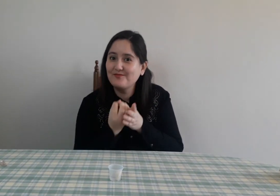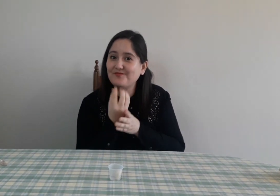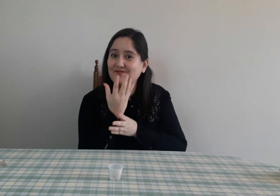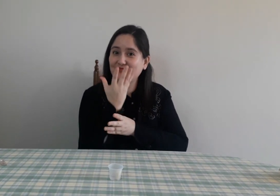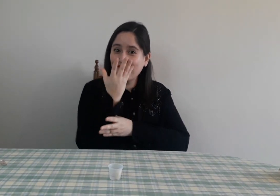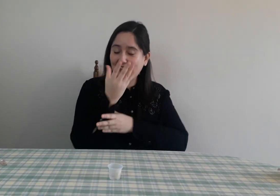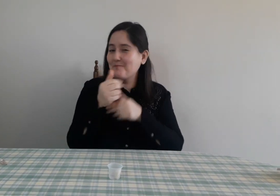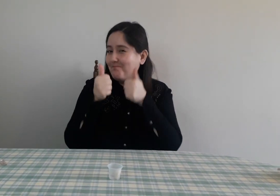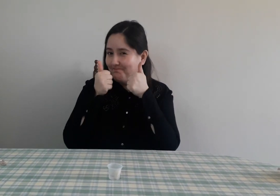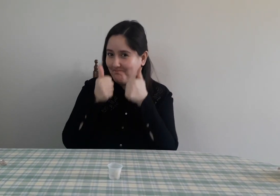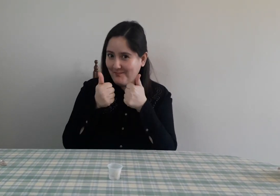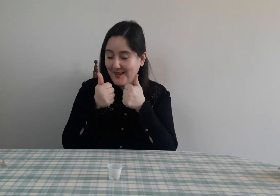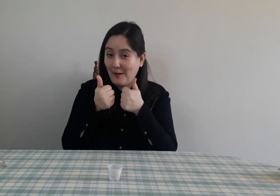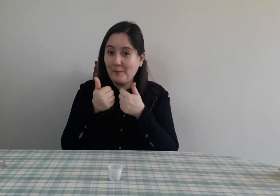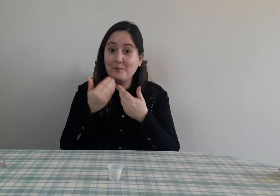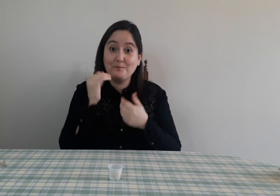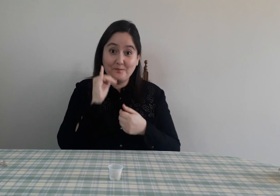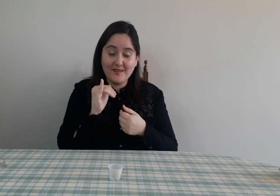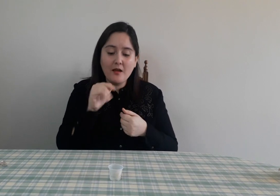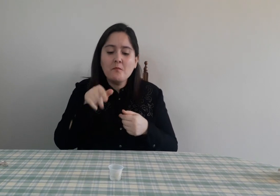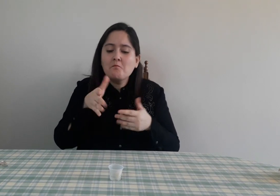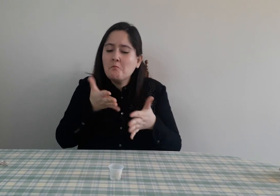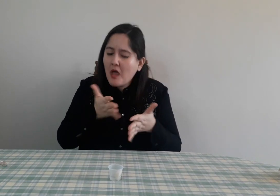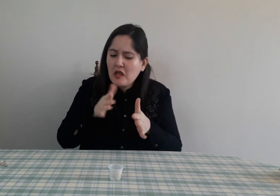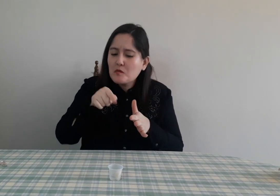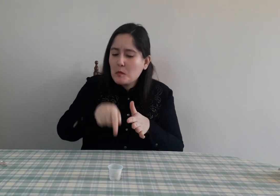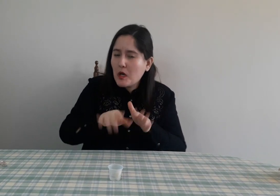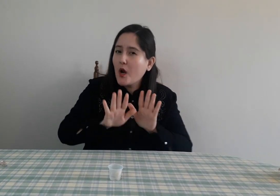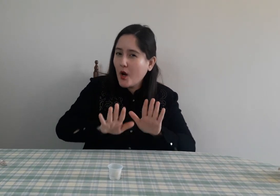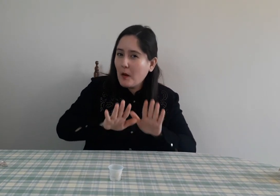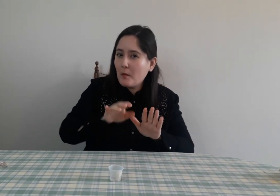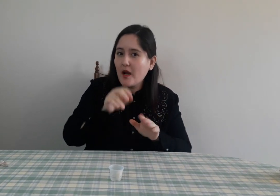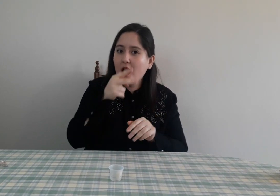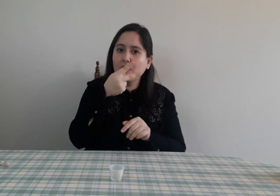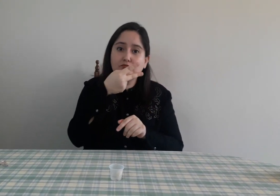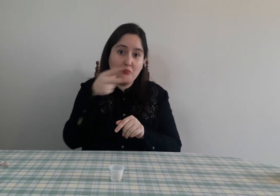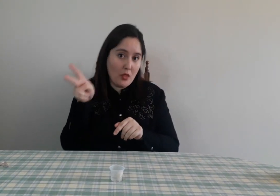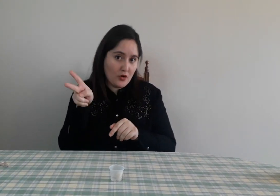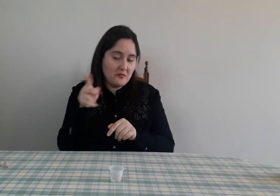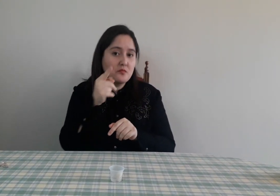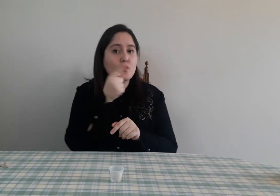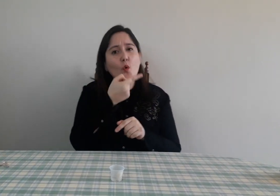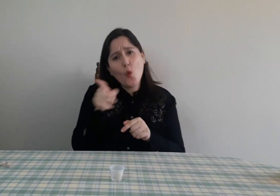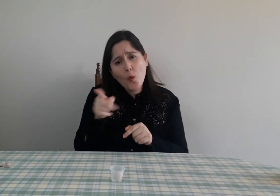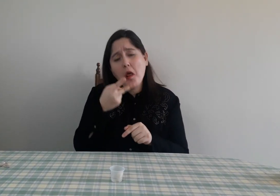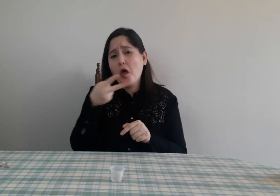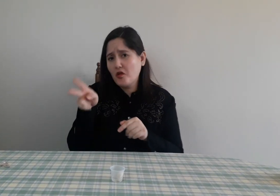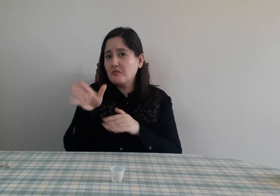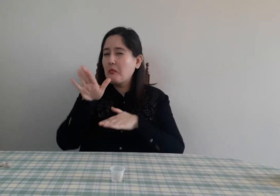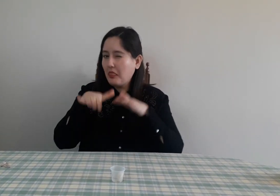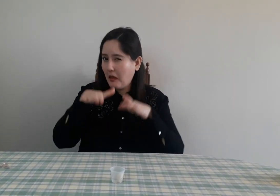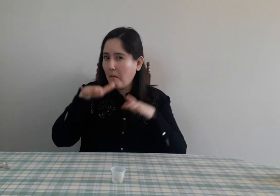la planta pueda crecer. Más o menos tenemos que esperar unas dos semanas. Puede ser una o dos semanas. a depender.